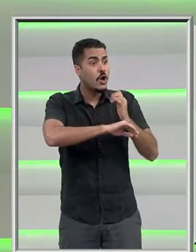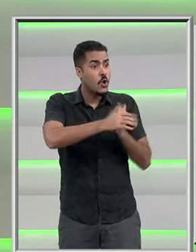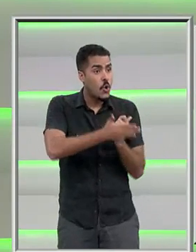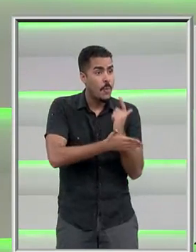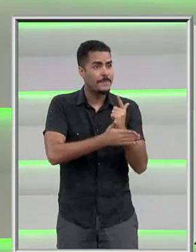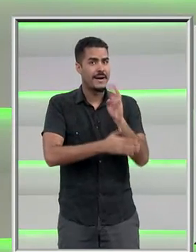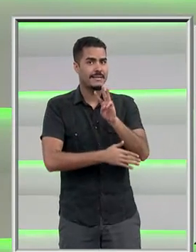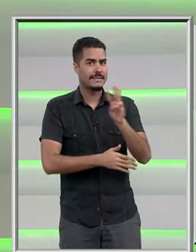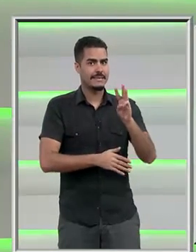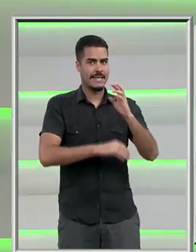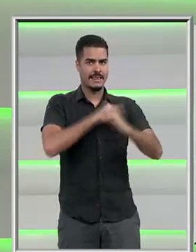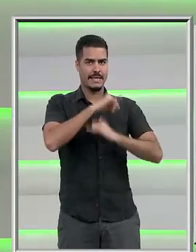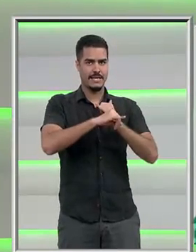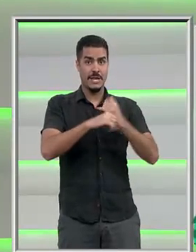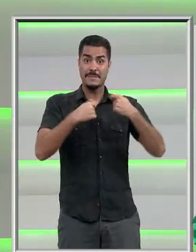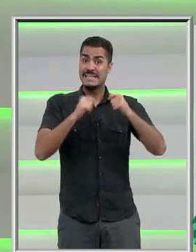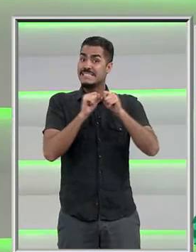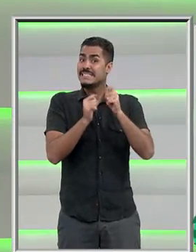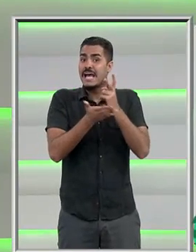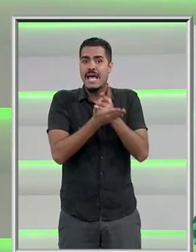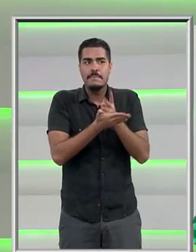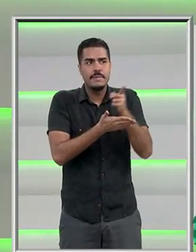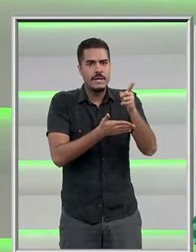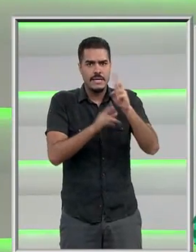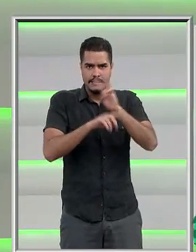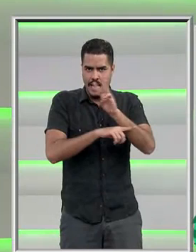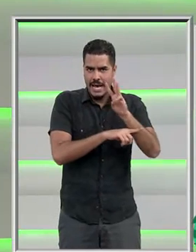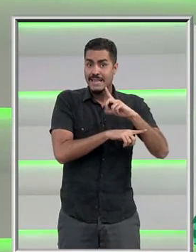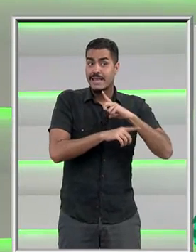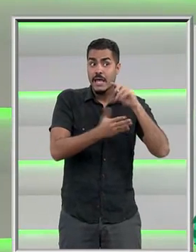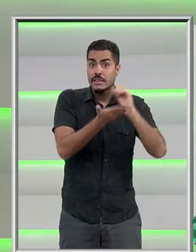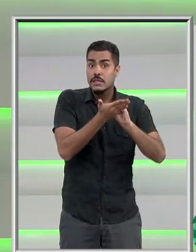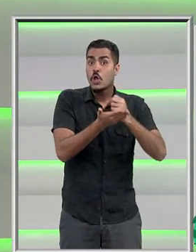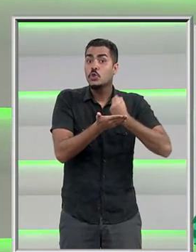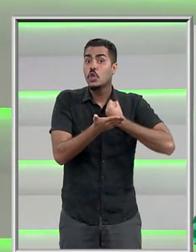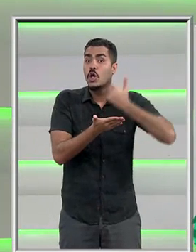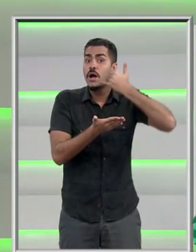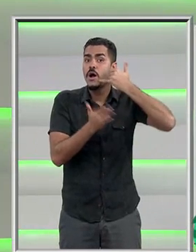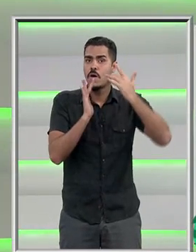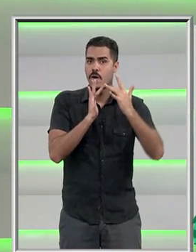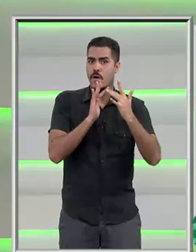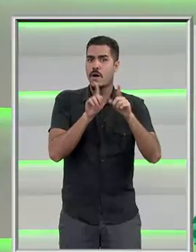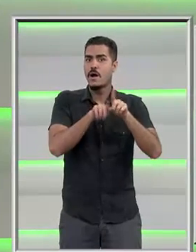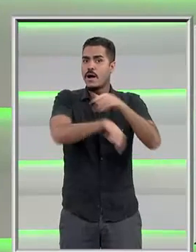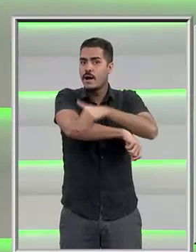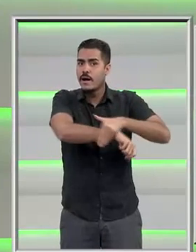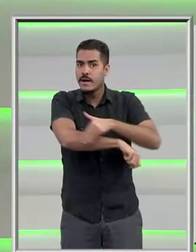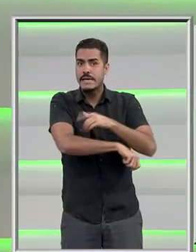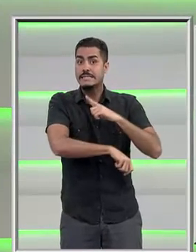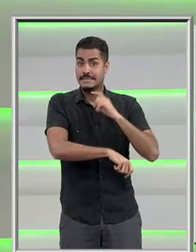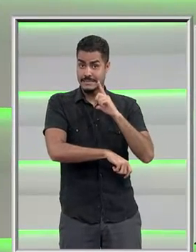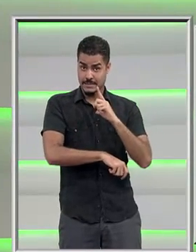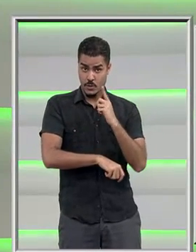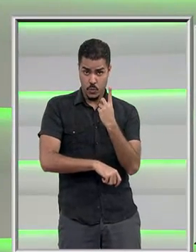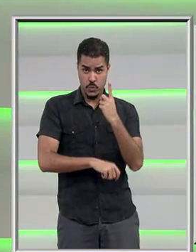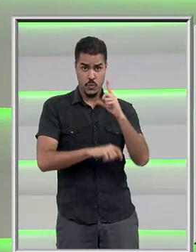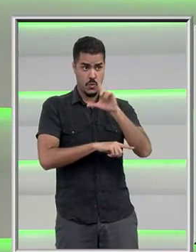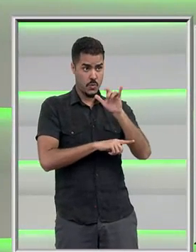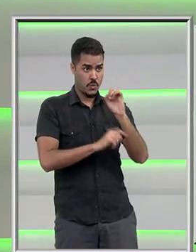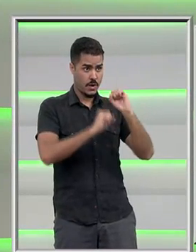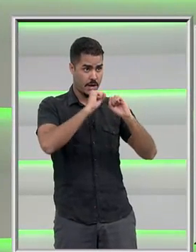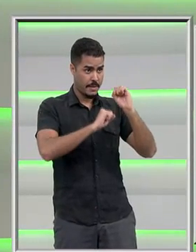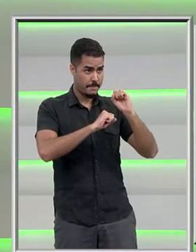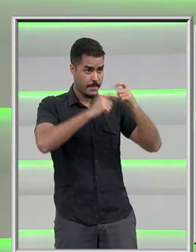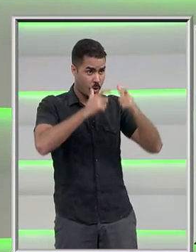site sempre deve conter um telefone de contato, tem que ter o endereço se houver uma empresa física,